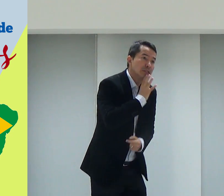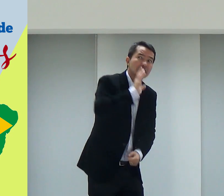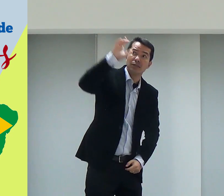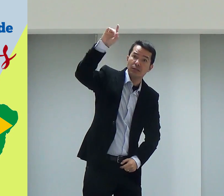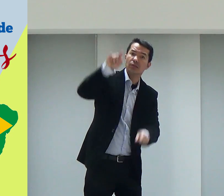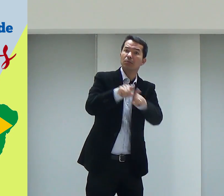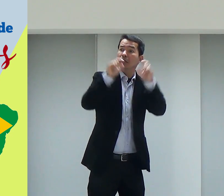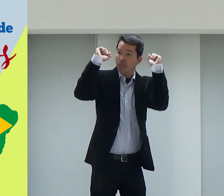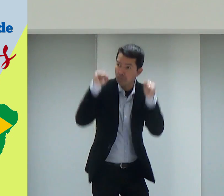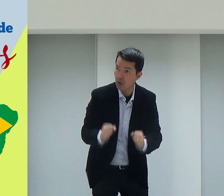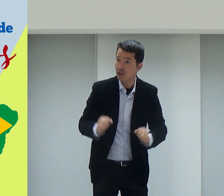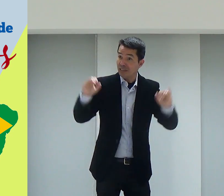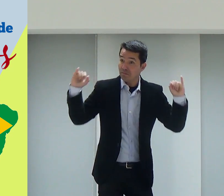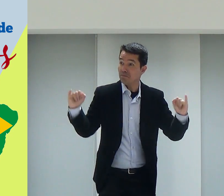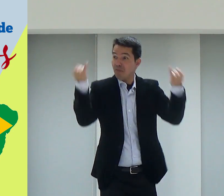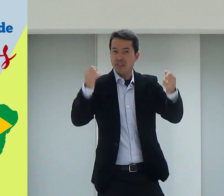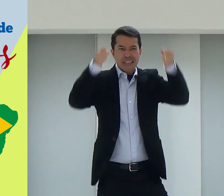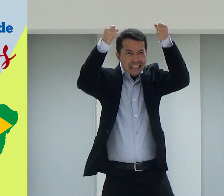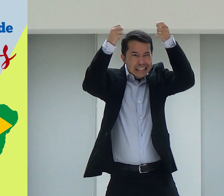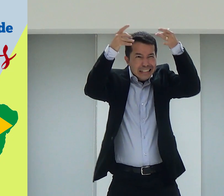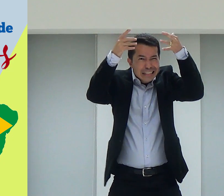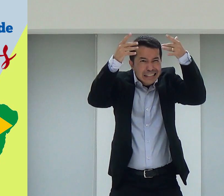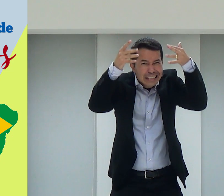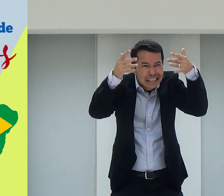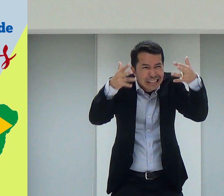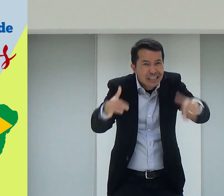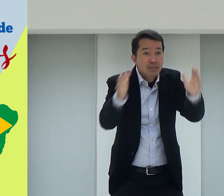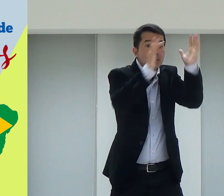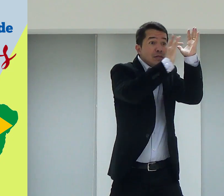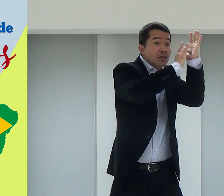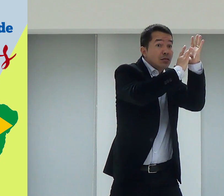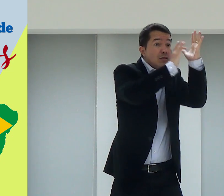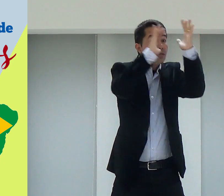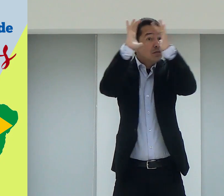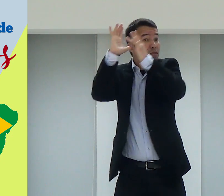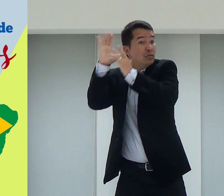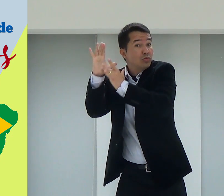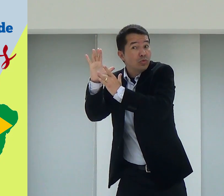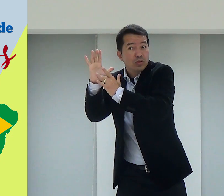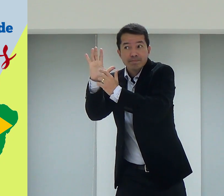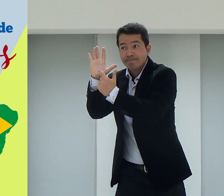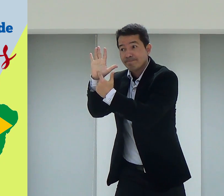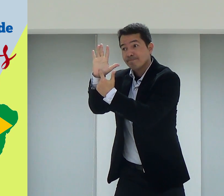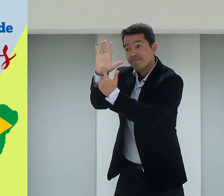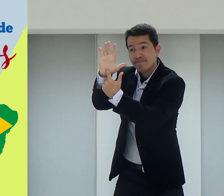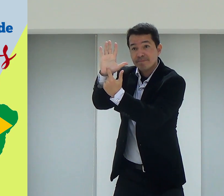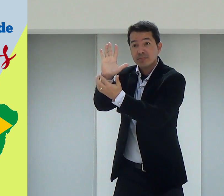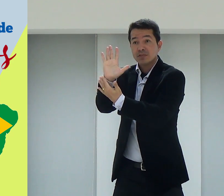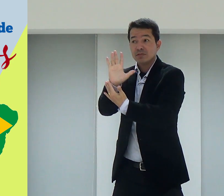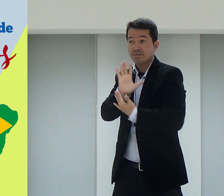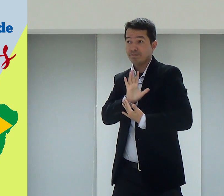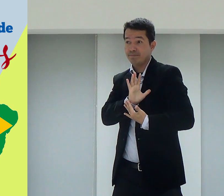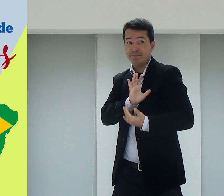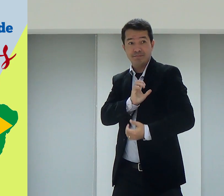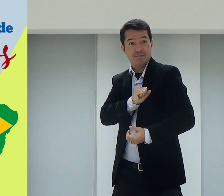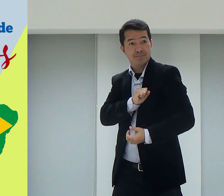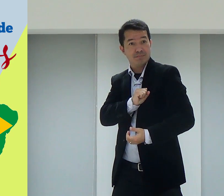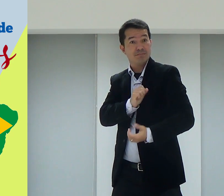Porque vem aqui na igreja pra conhecer a Deus. Pode? Aproveita essa oportunidade. Pra gente sair falando as coisas de Jesus. Mostrando o amor dele.